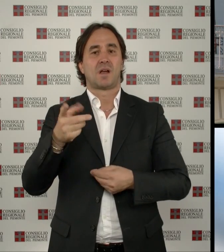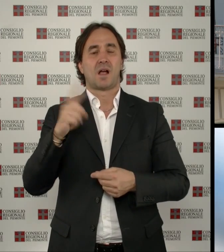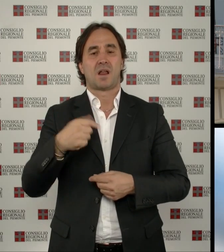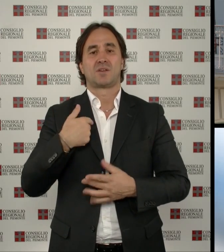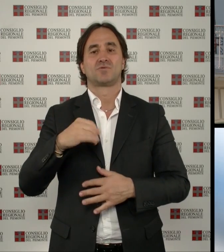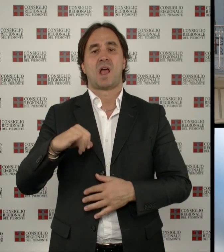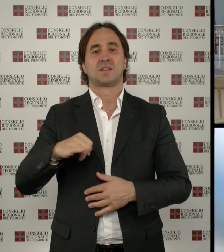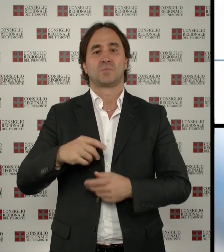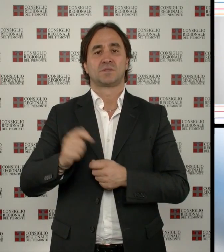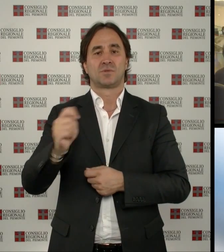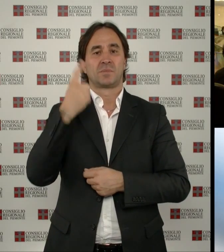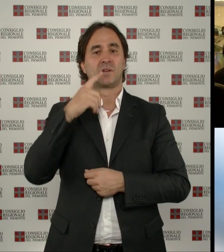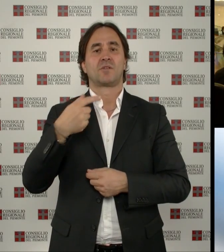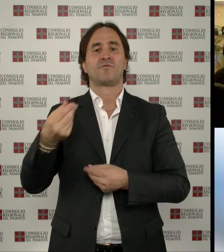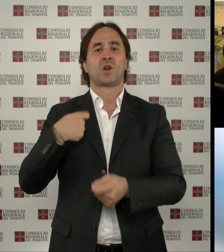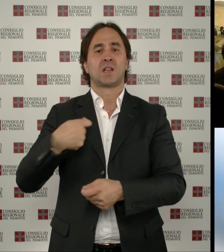pagamento dei fornitori.